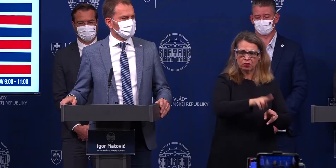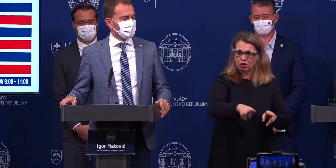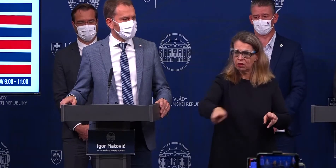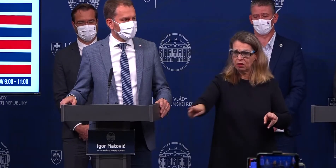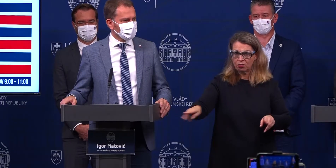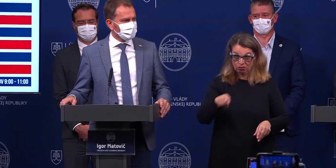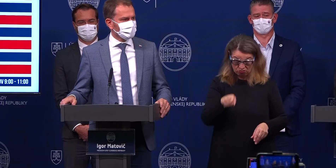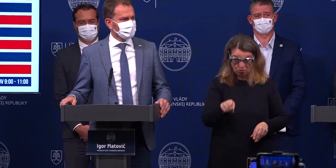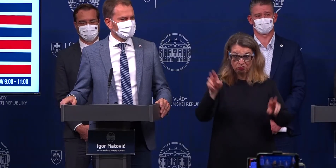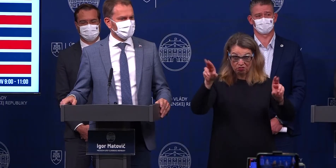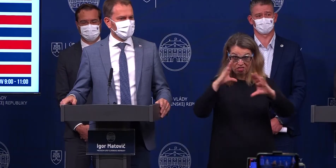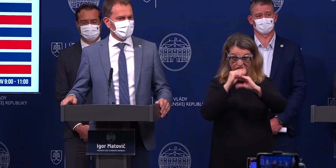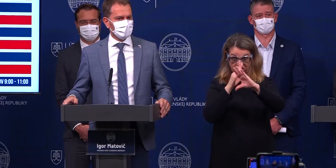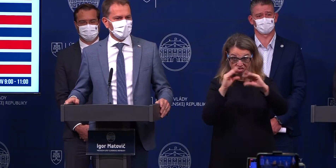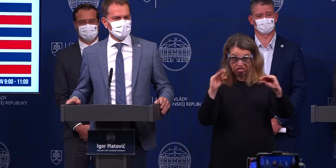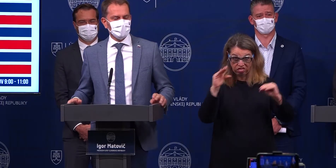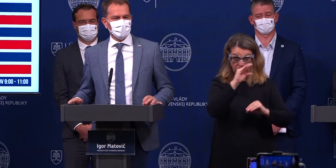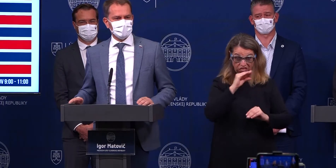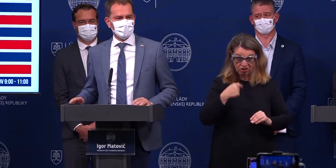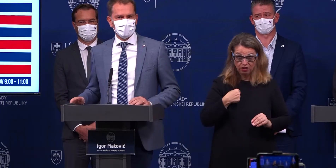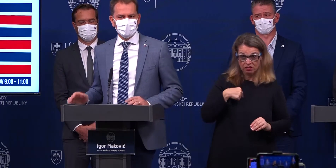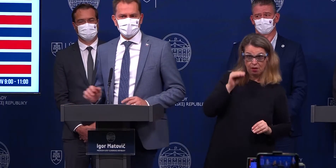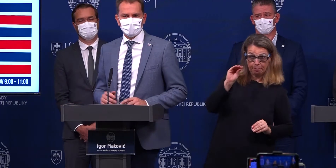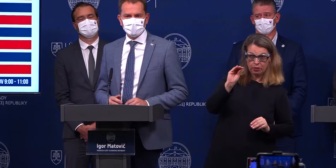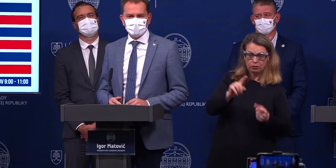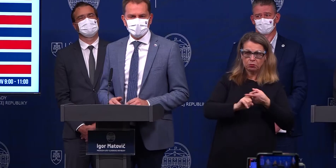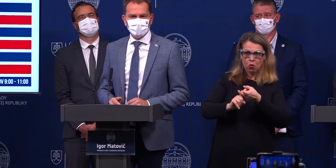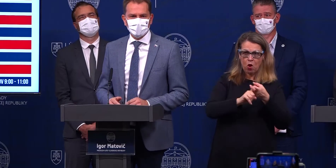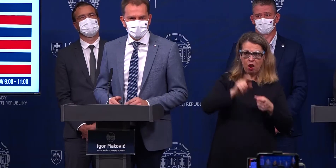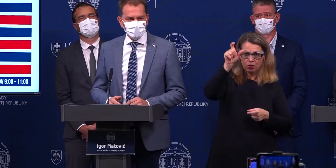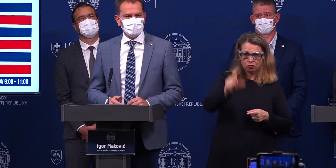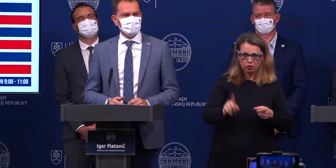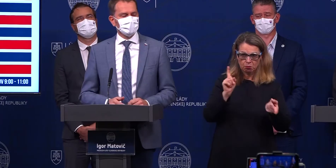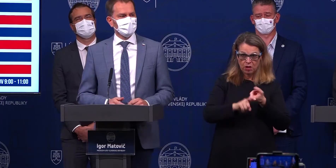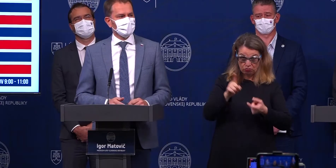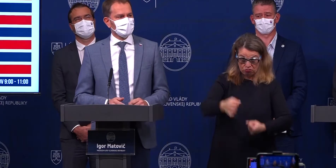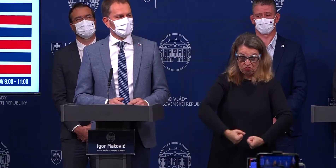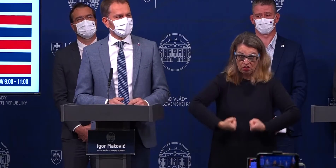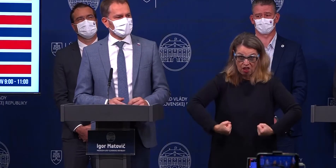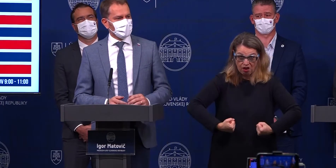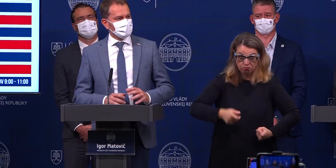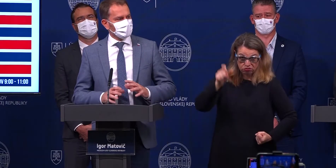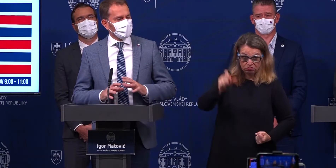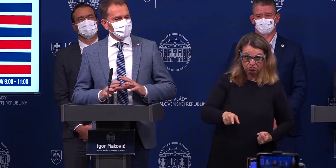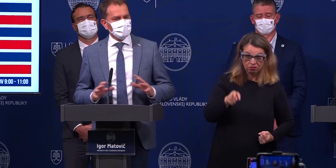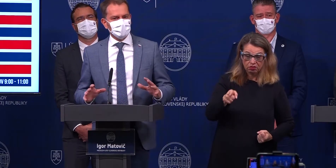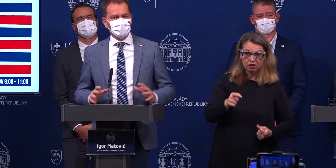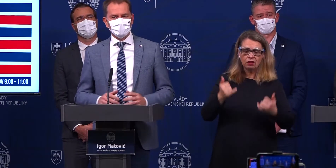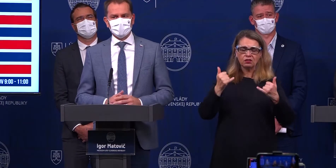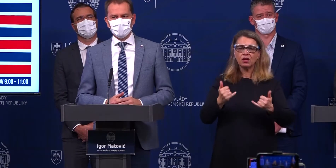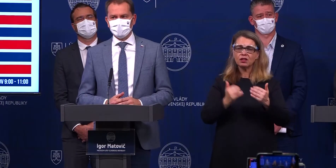To sú tliachaniny, sa pýtam, koaličného partnera. Toto je chlapské. Teraz, v